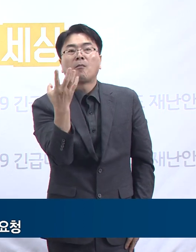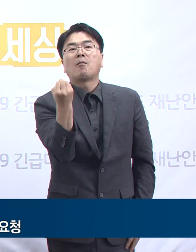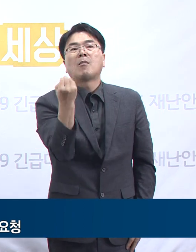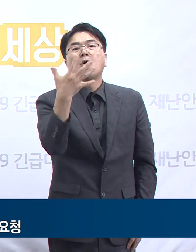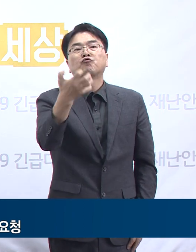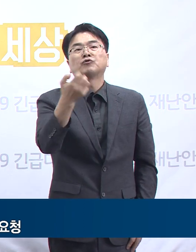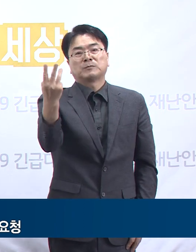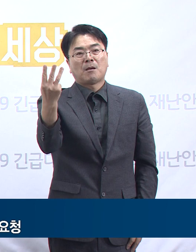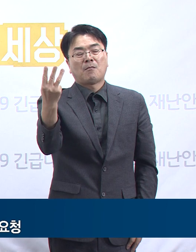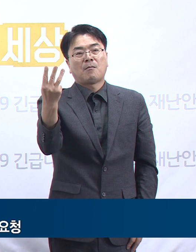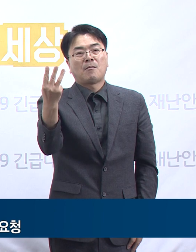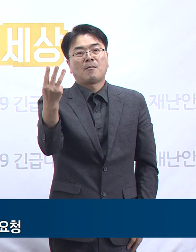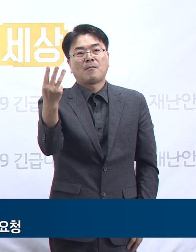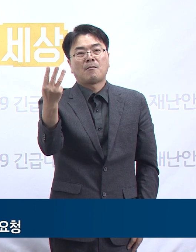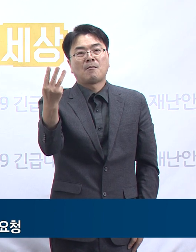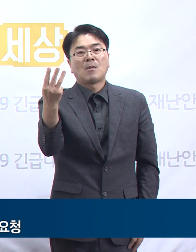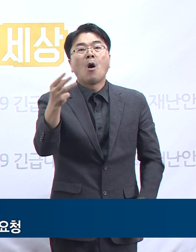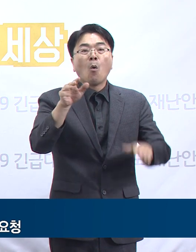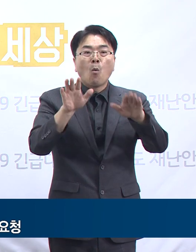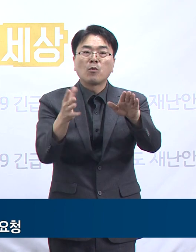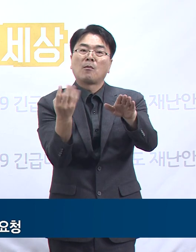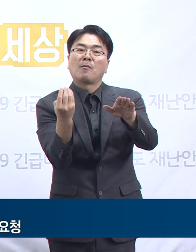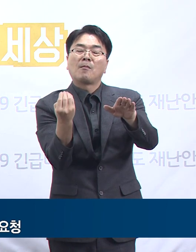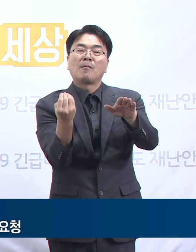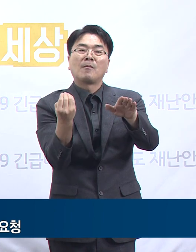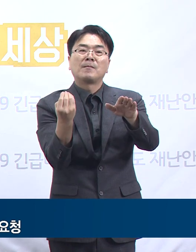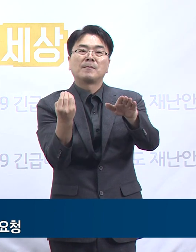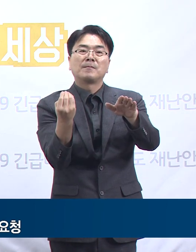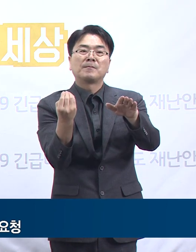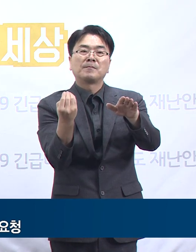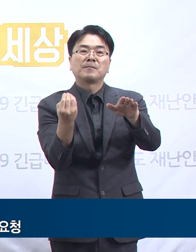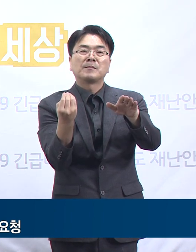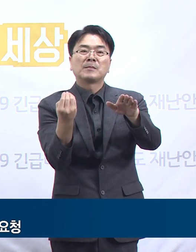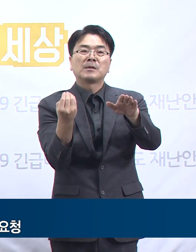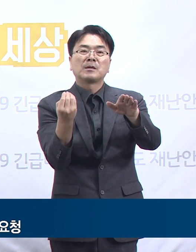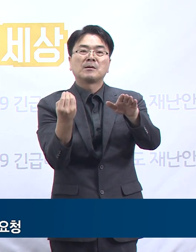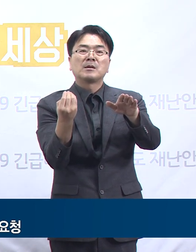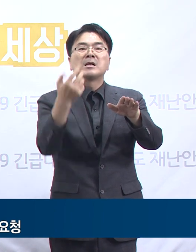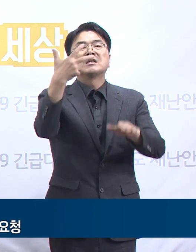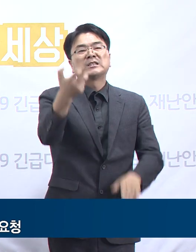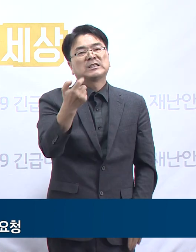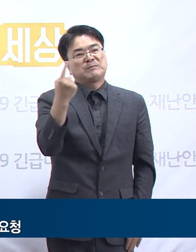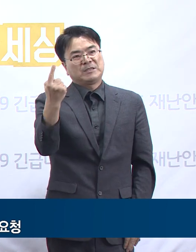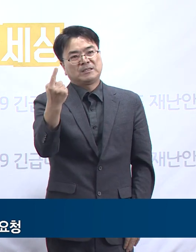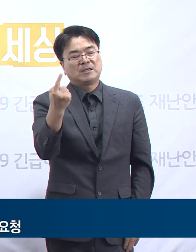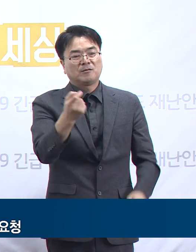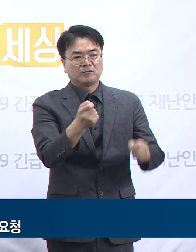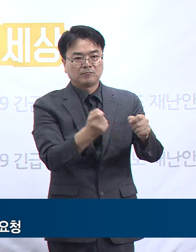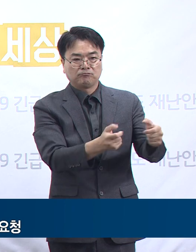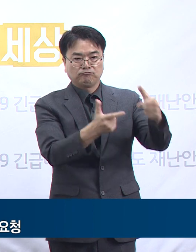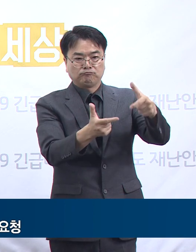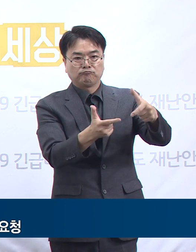93명이고 오늘은 13시 기준 71명입니다.